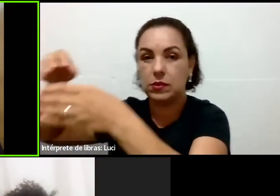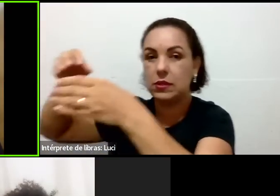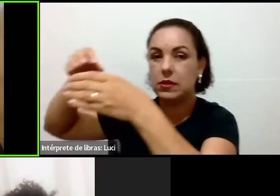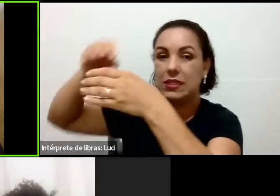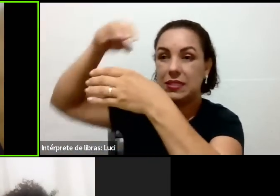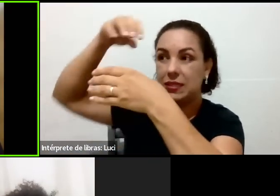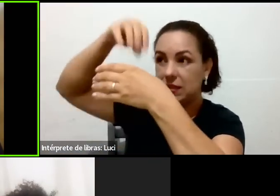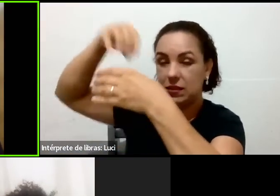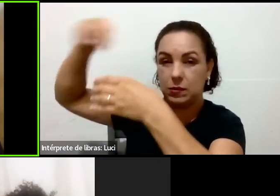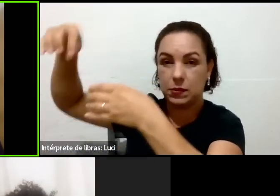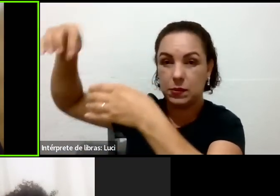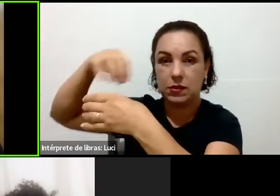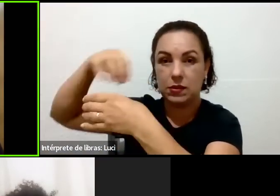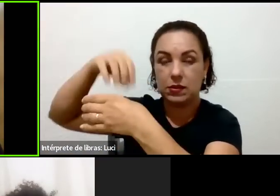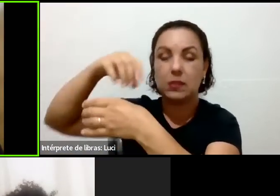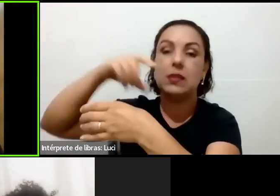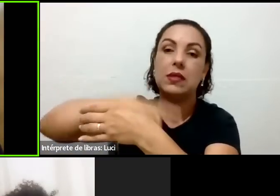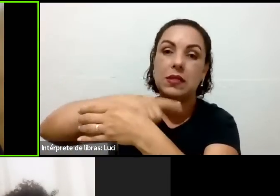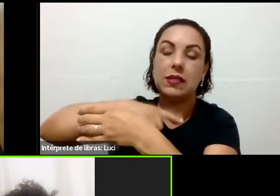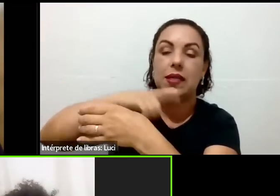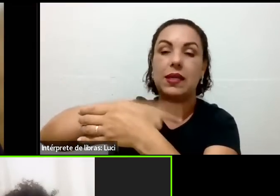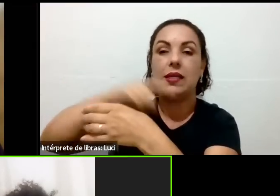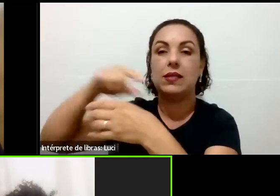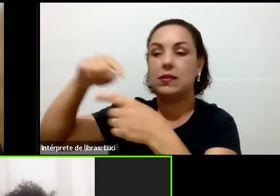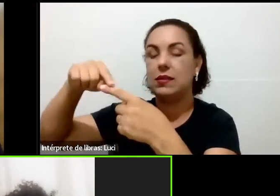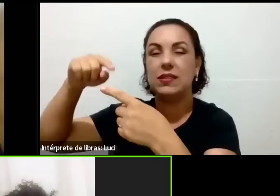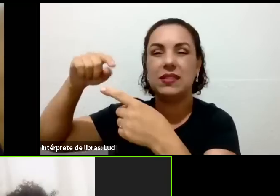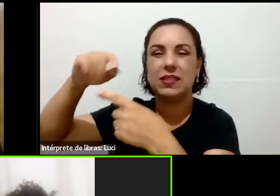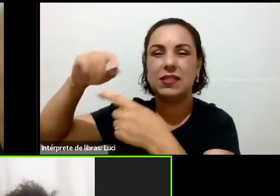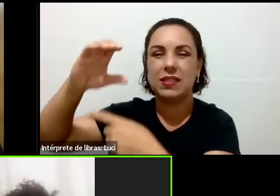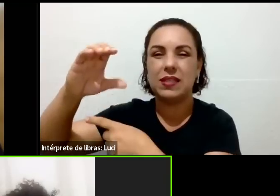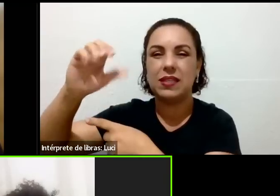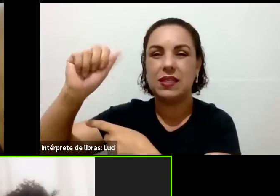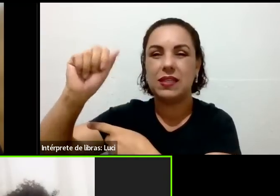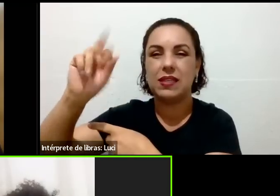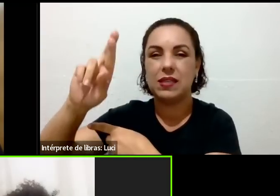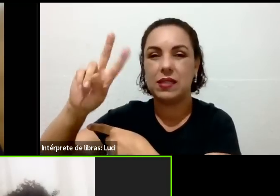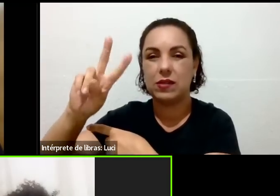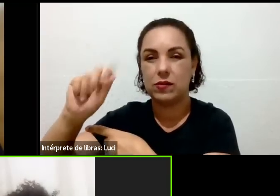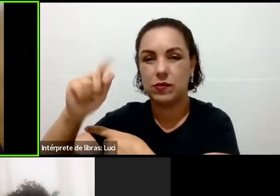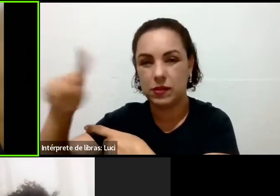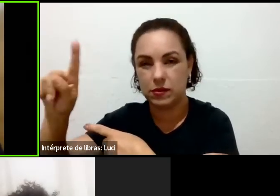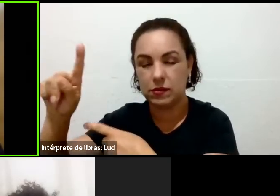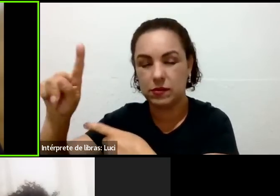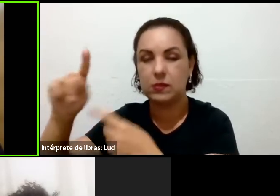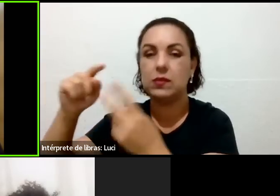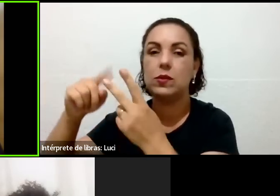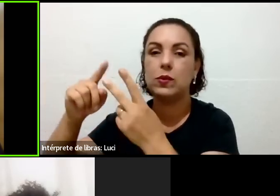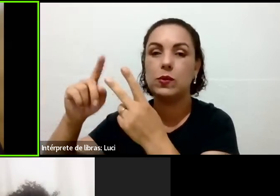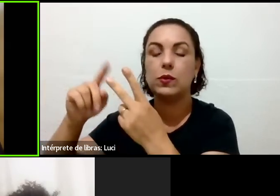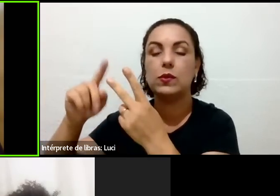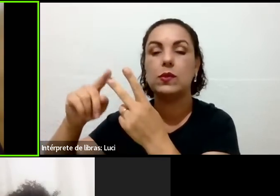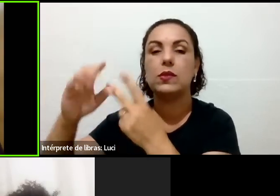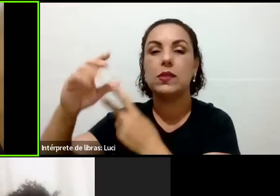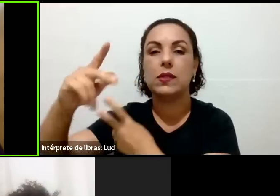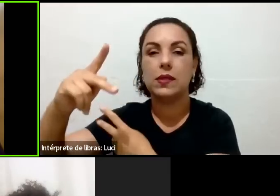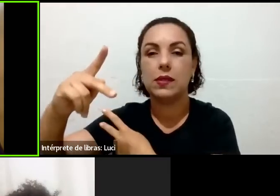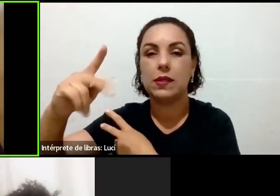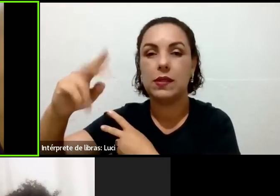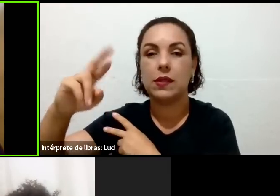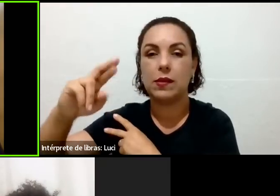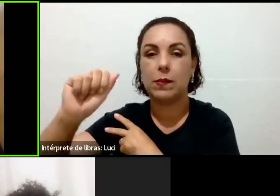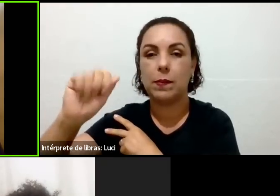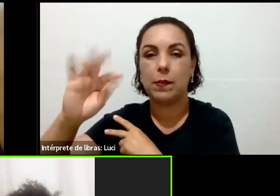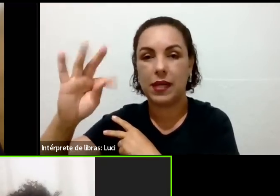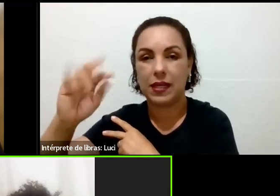prata coloidal e carvão ativado. ativar a soma. Mas hoje você acha essa vela fácil e ela é assim, tipo,